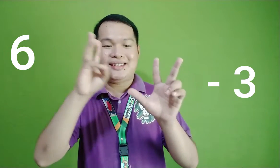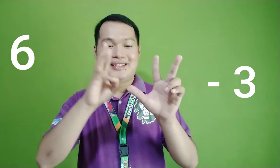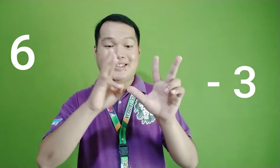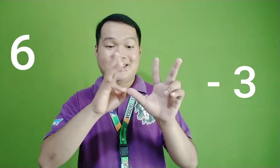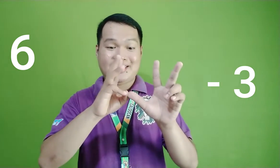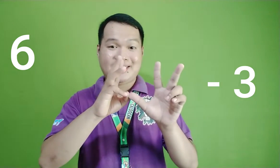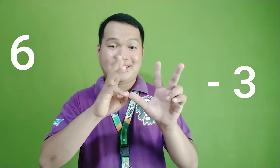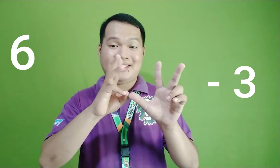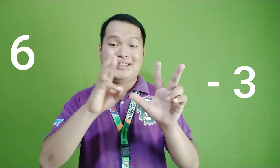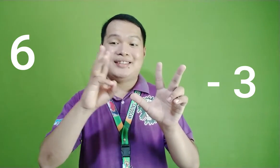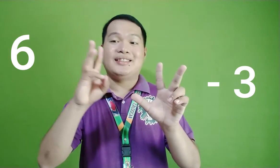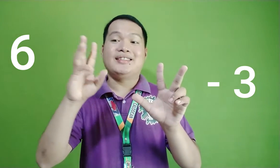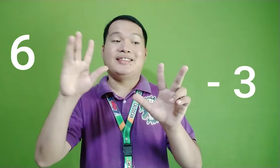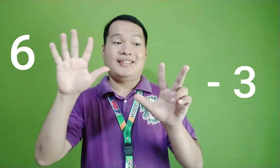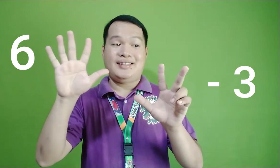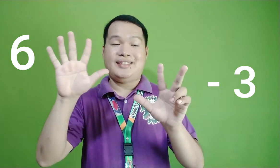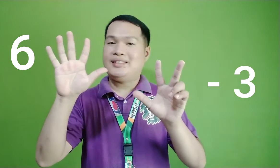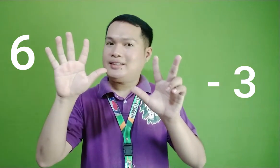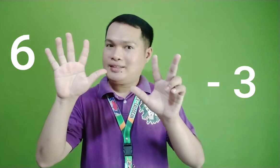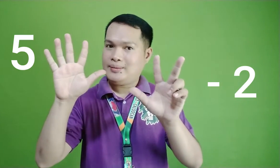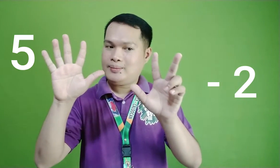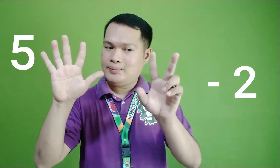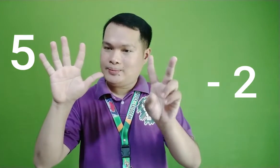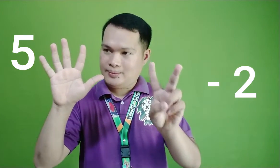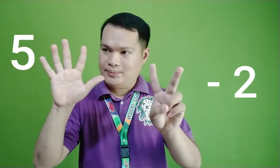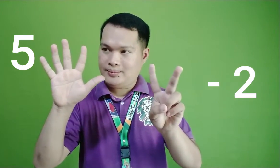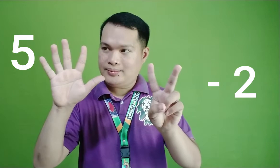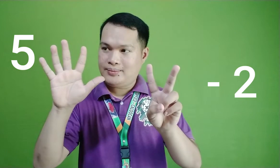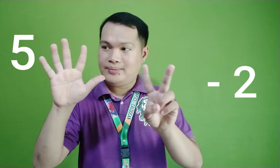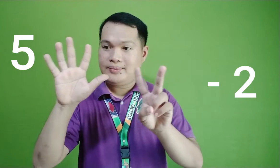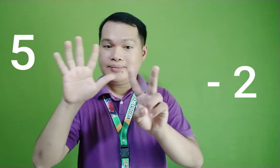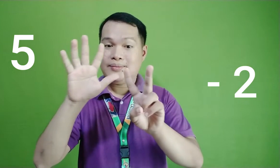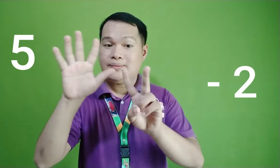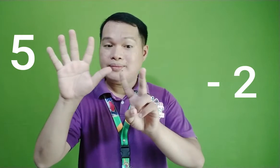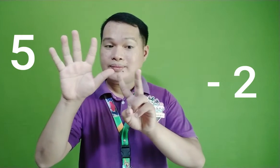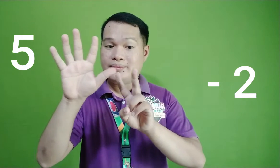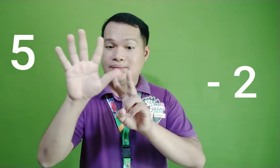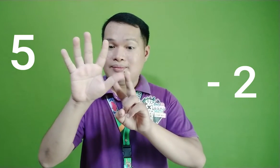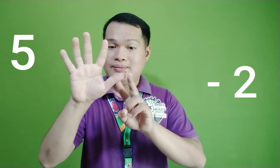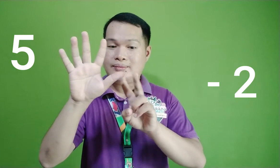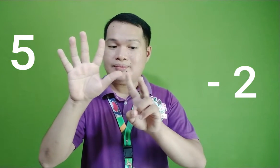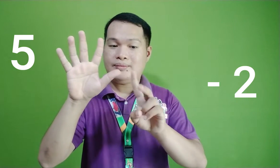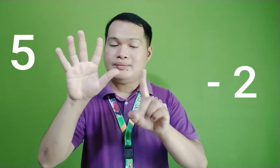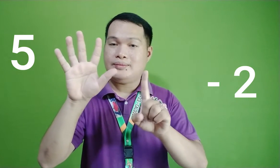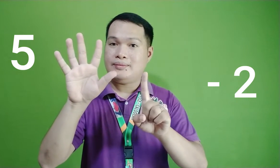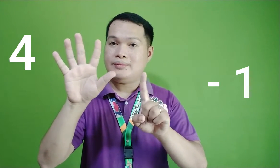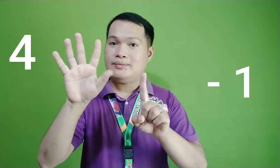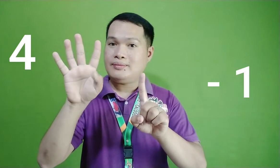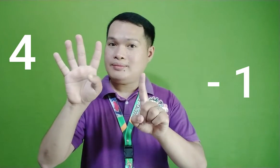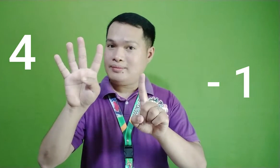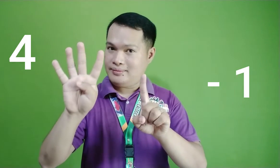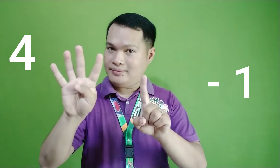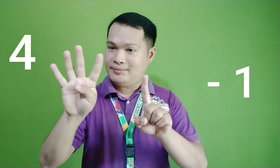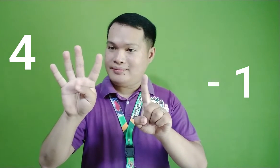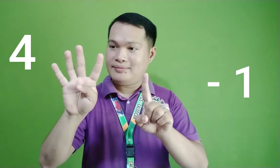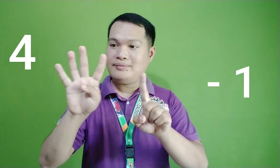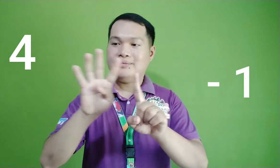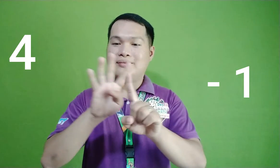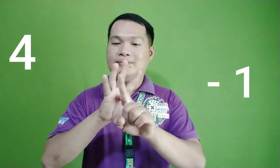6 Mababawasan ng isa at 5 Mababawasan pa ng isa at